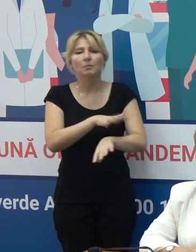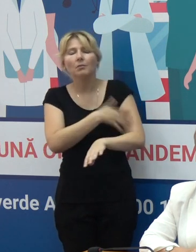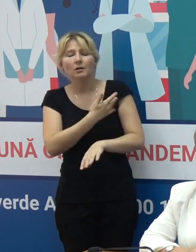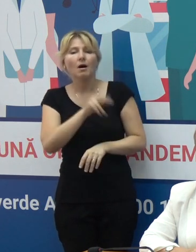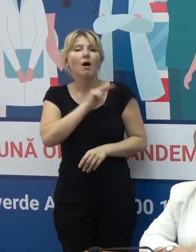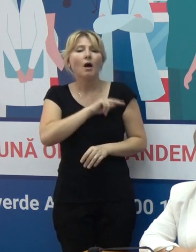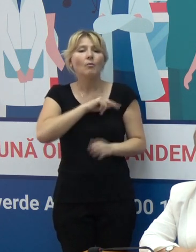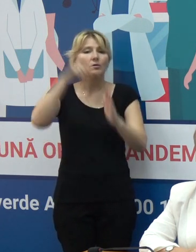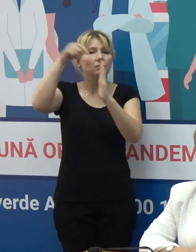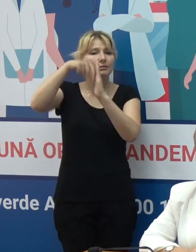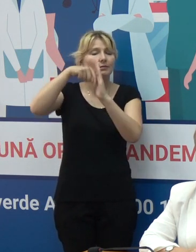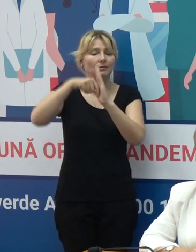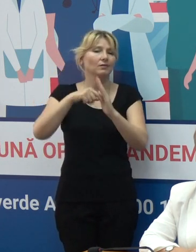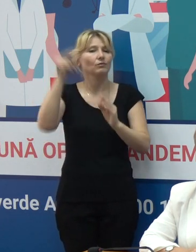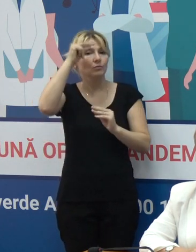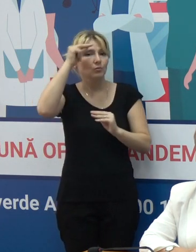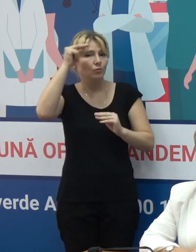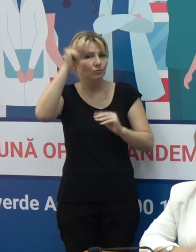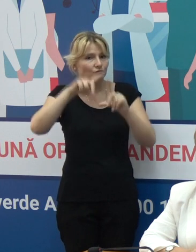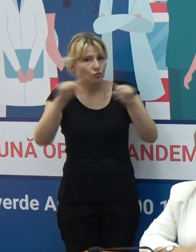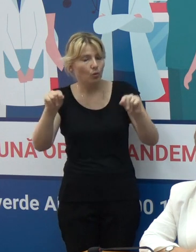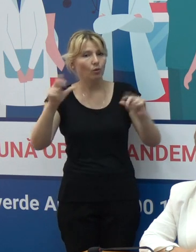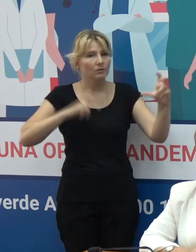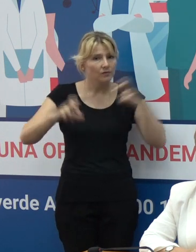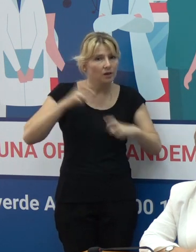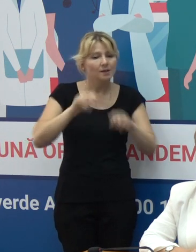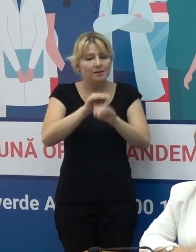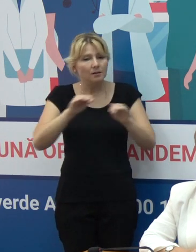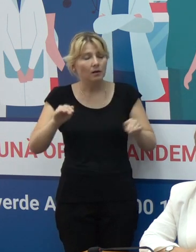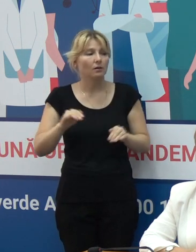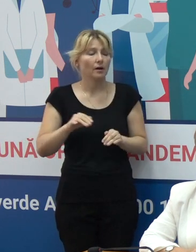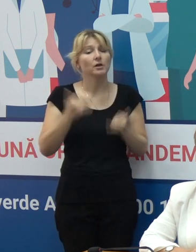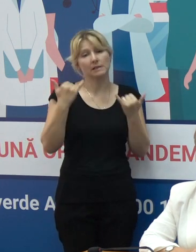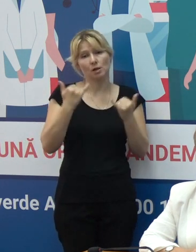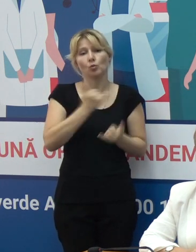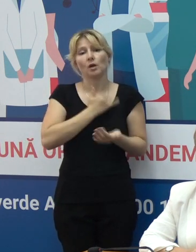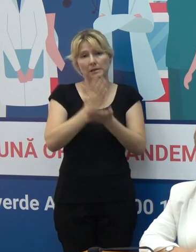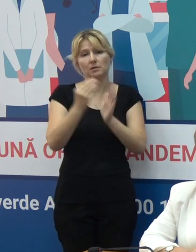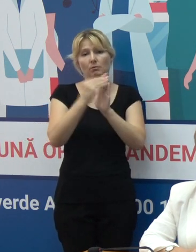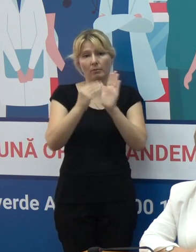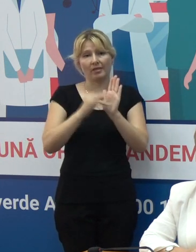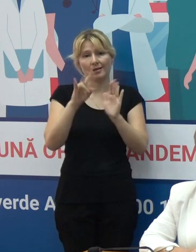lucrătorilor din sistemul educațional, din datele disponibile la ziua de astăzi